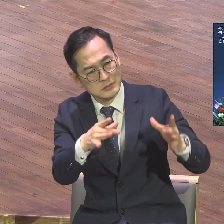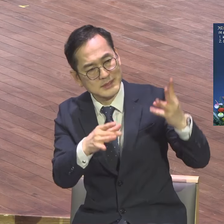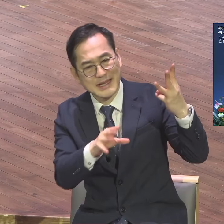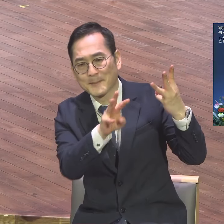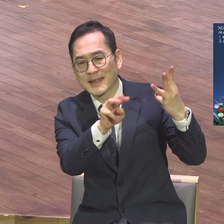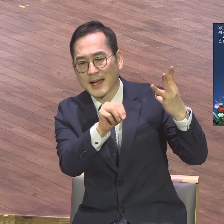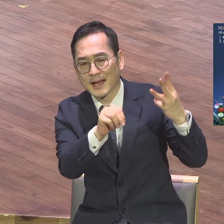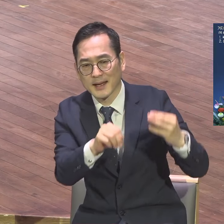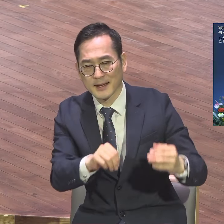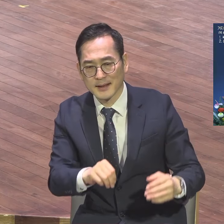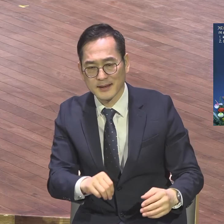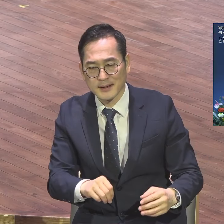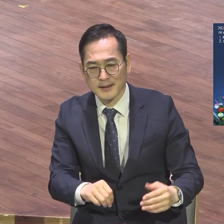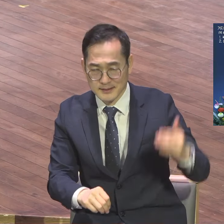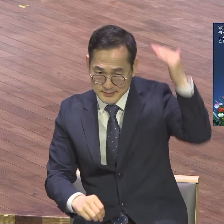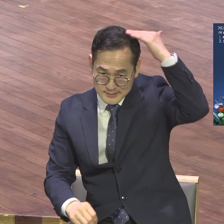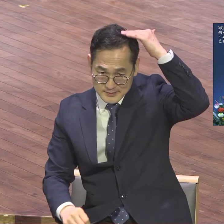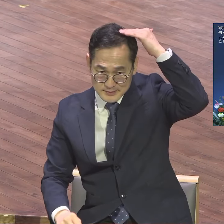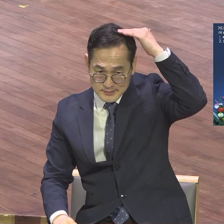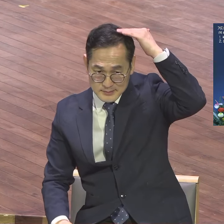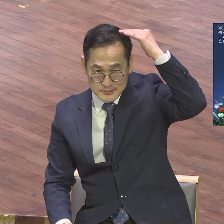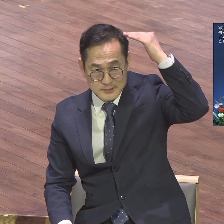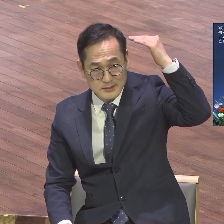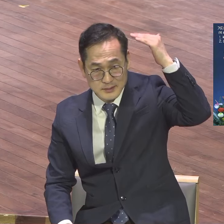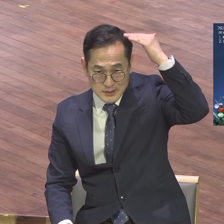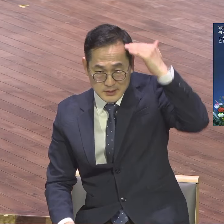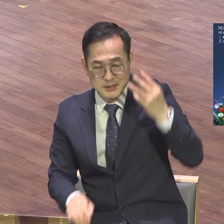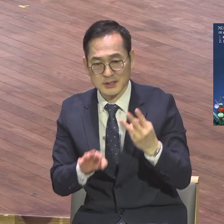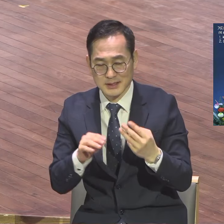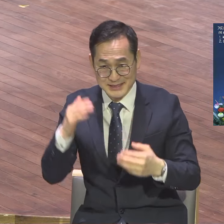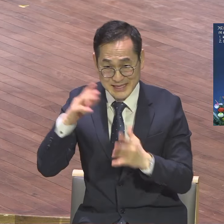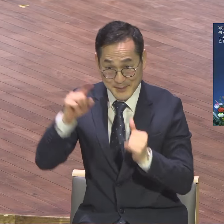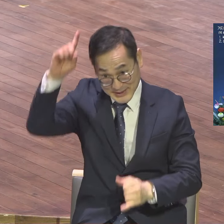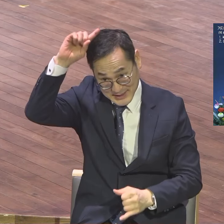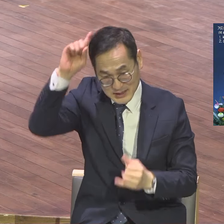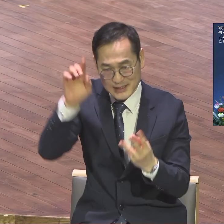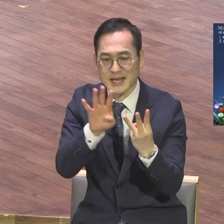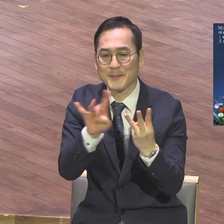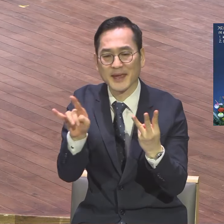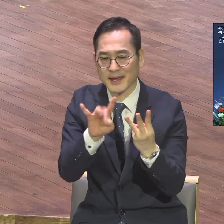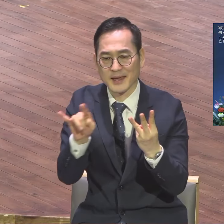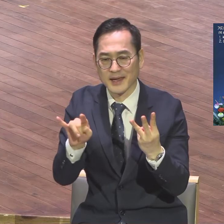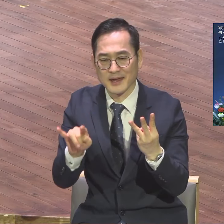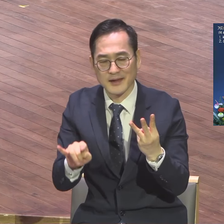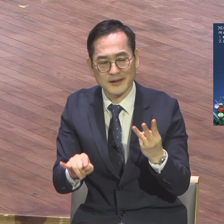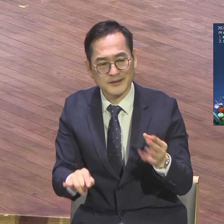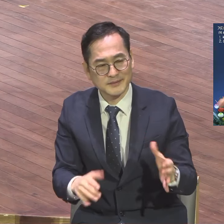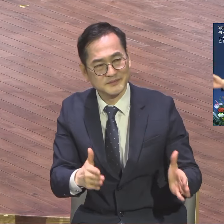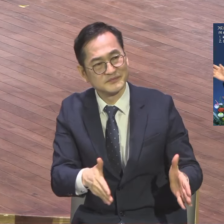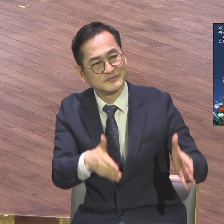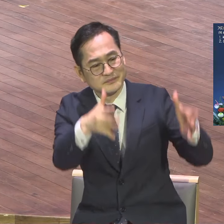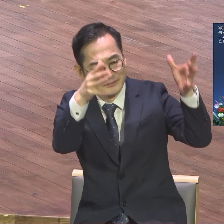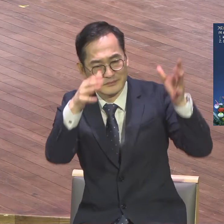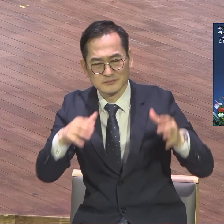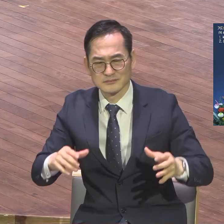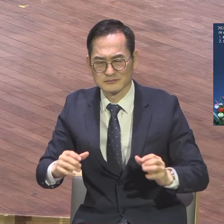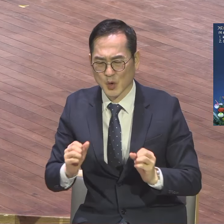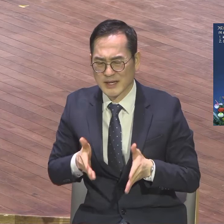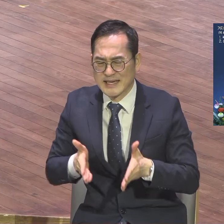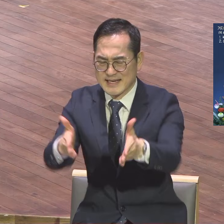개다시 자라서 쭉 가로수로 쭉 가로수로 그냥 차다 갈 것도 없지. 길거리 가로수 차 타는데 옆에 쭉